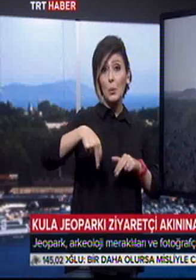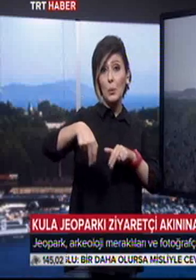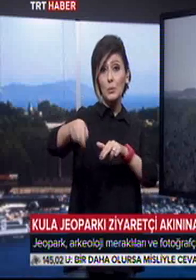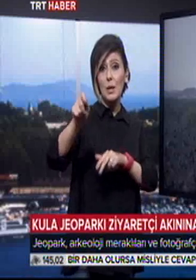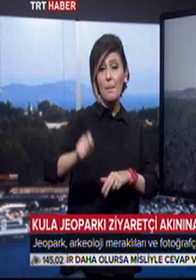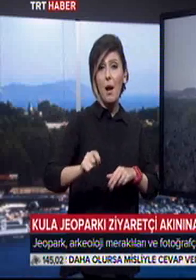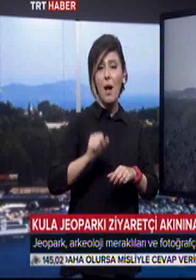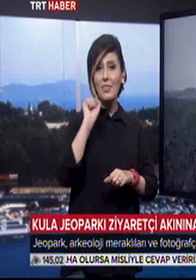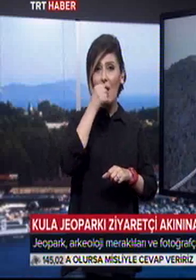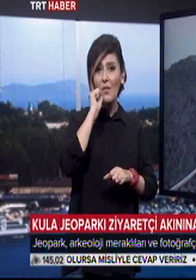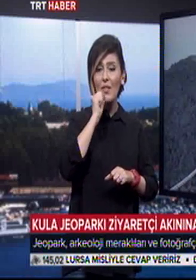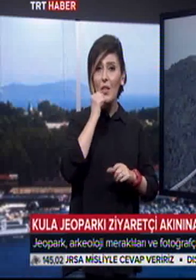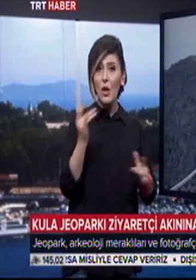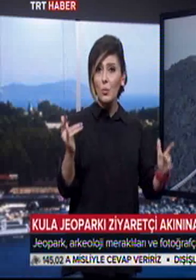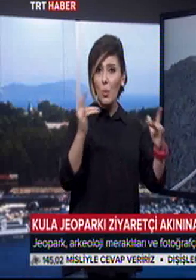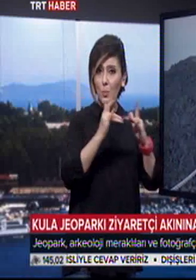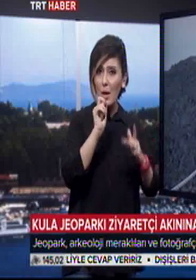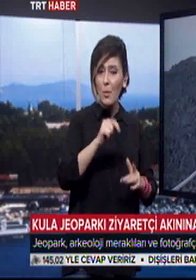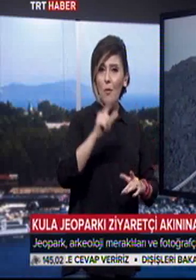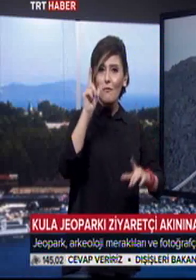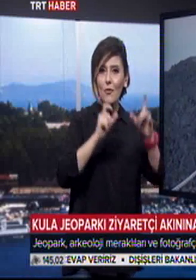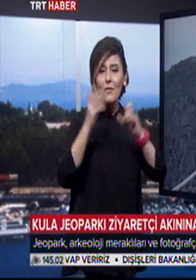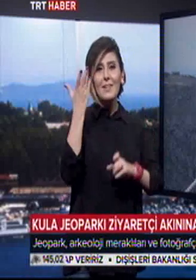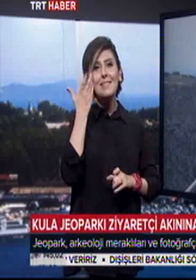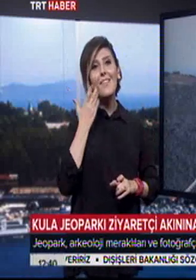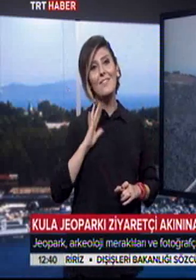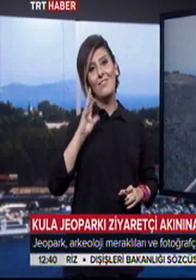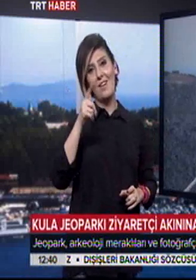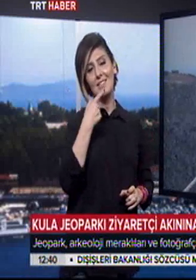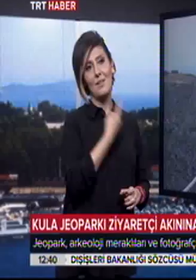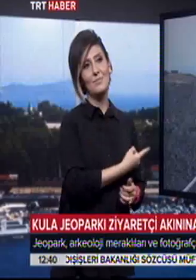ahşaptan, ahşap köprüler yapılmış ve bunları fotoğraflamak da ayrı bir zevk.